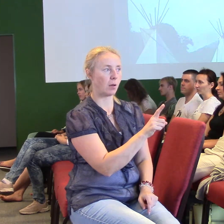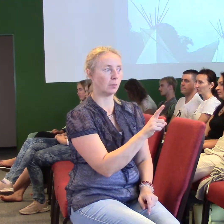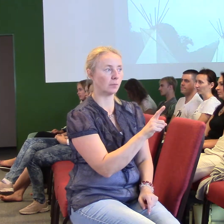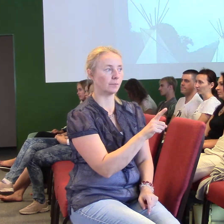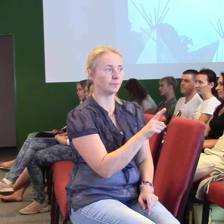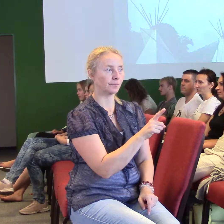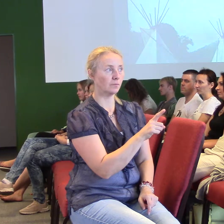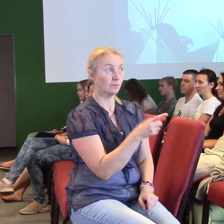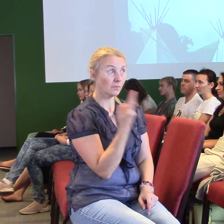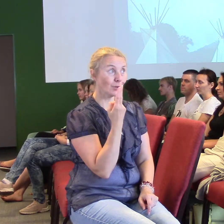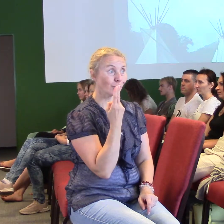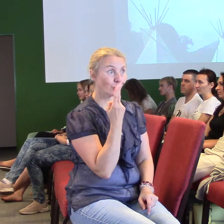Rozumíte, k čemu se používá ten meč?